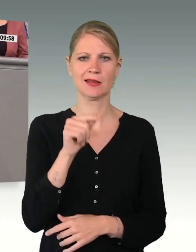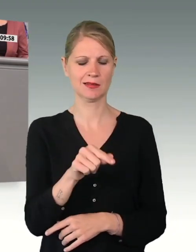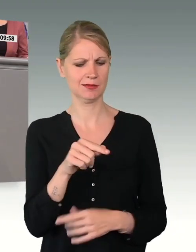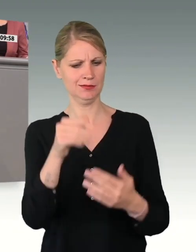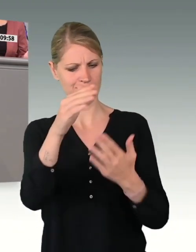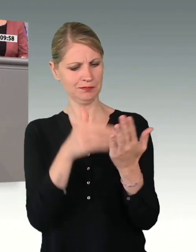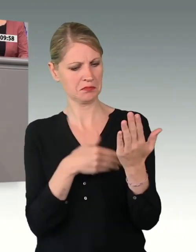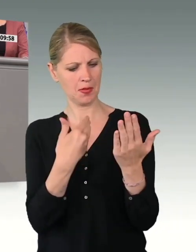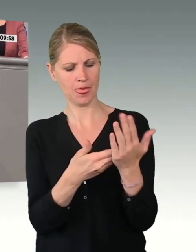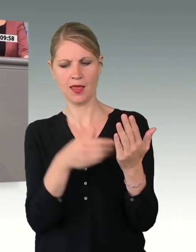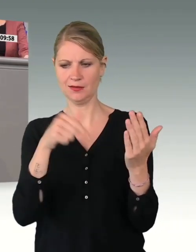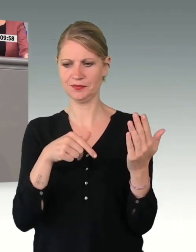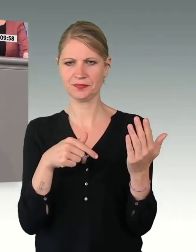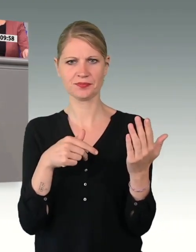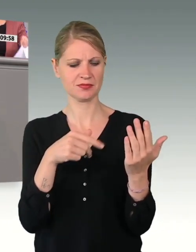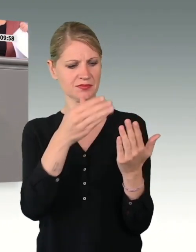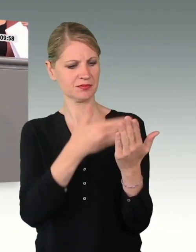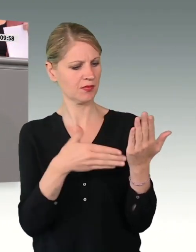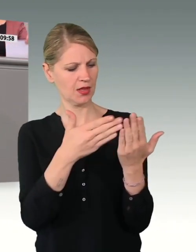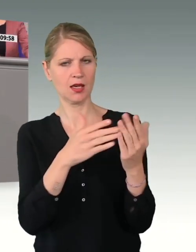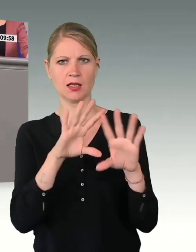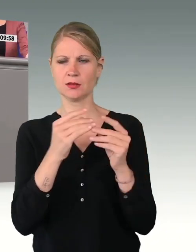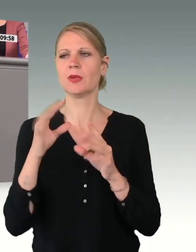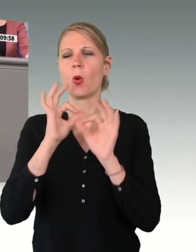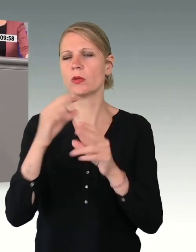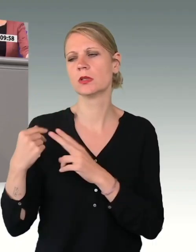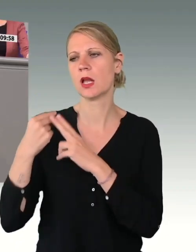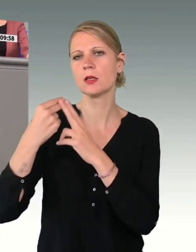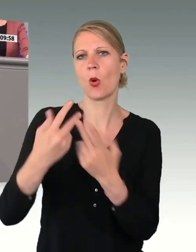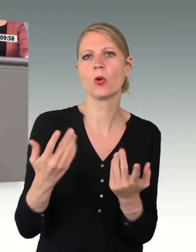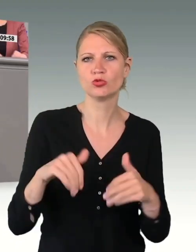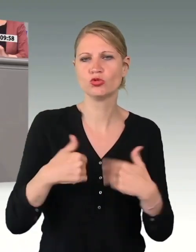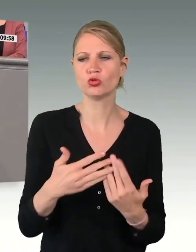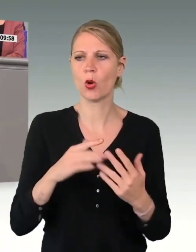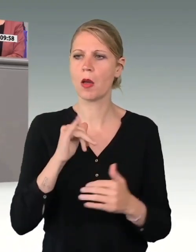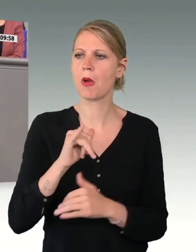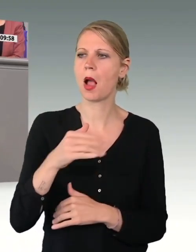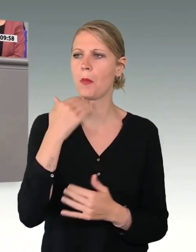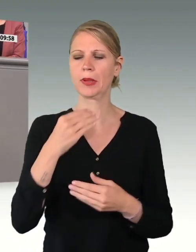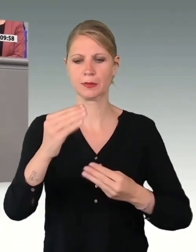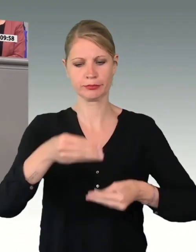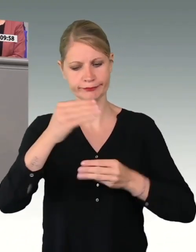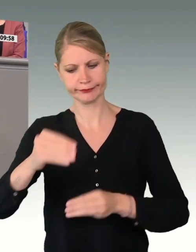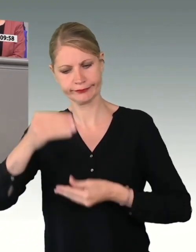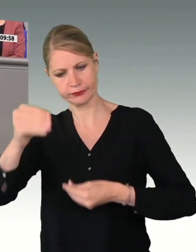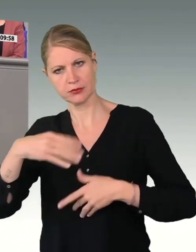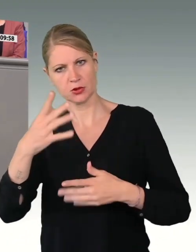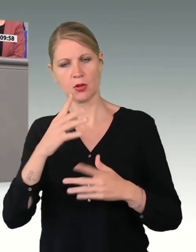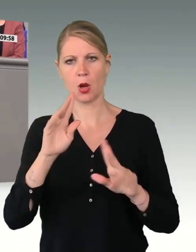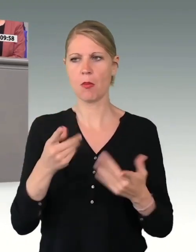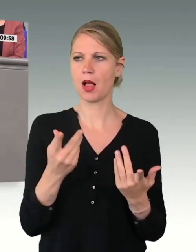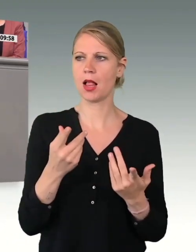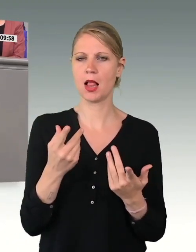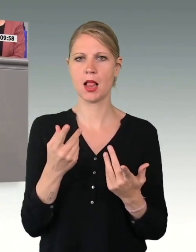Bericht der Wehrbeauftragten dieses Hauses zeichnet in guter Tradition ein objektives Bild des Zustandes unserer Streitkräfte und